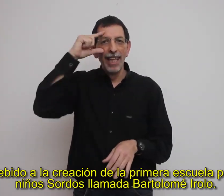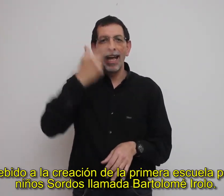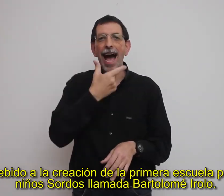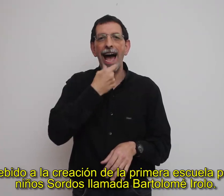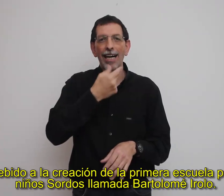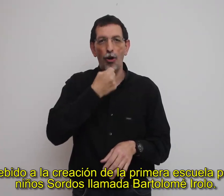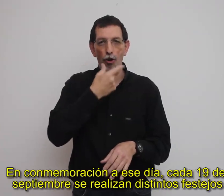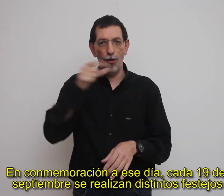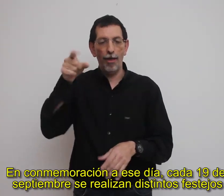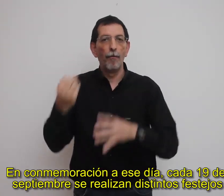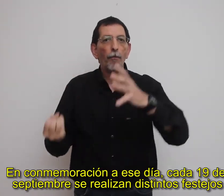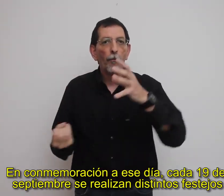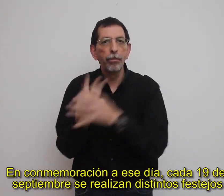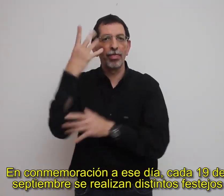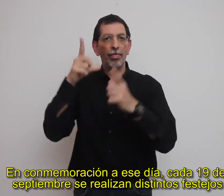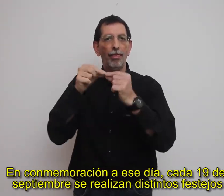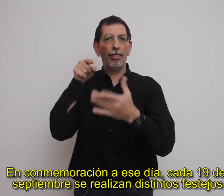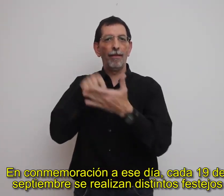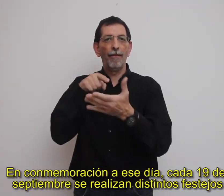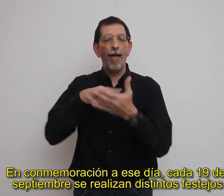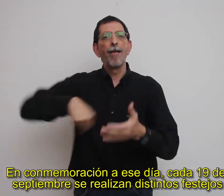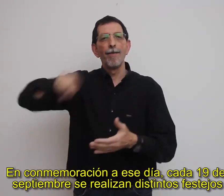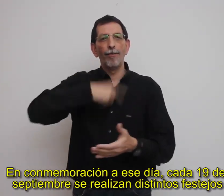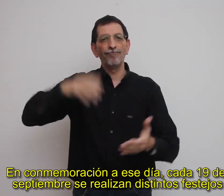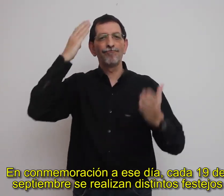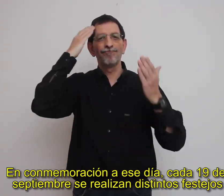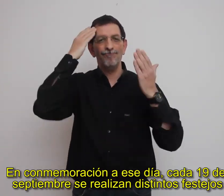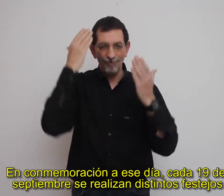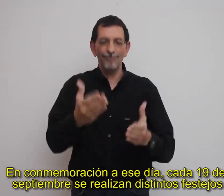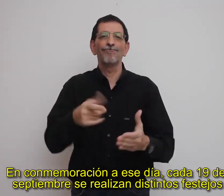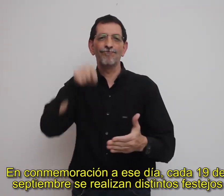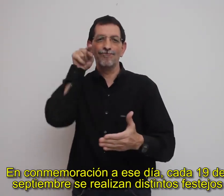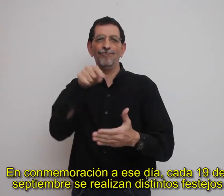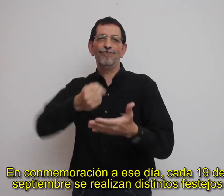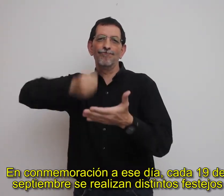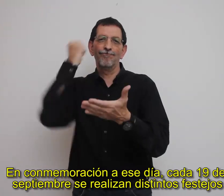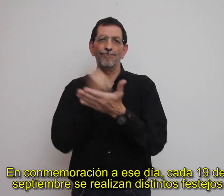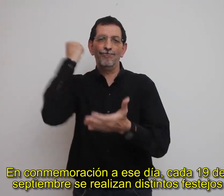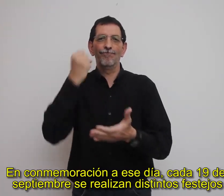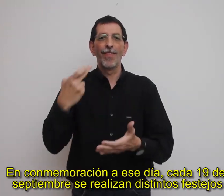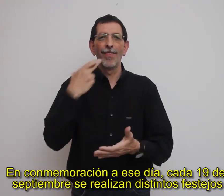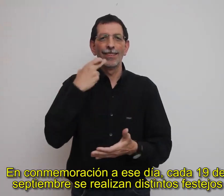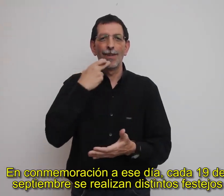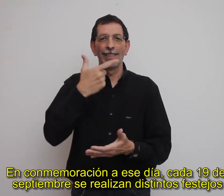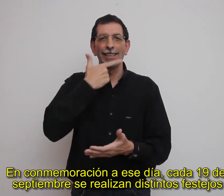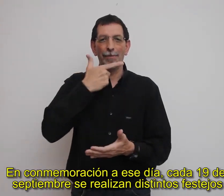En conmemoración a ese día, cada 19 de septiembre se realizan distintos